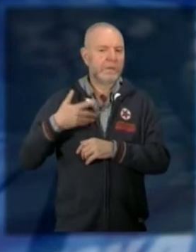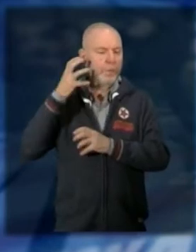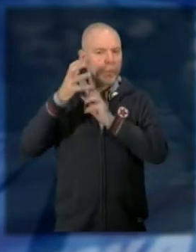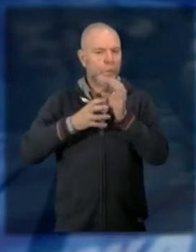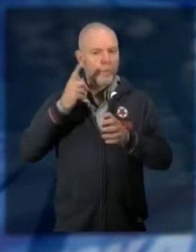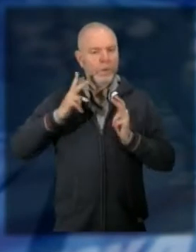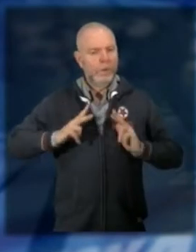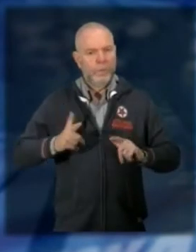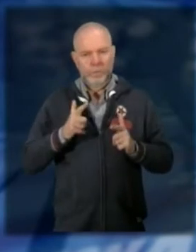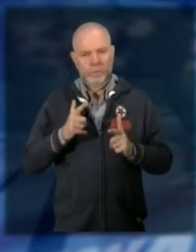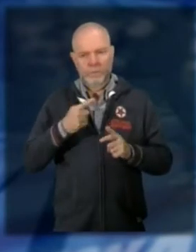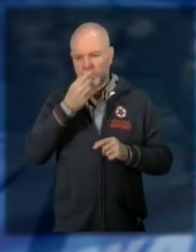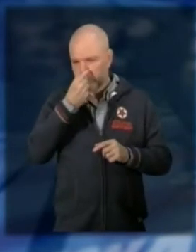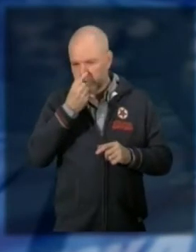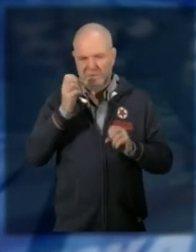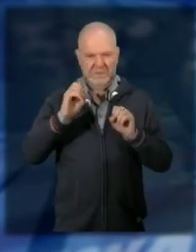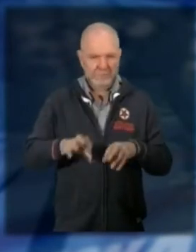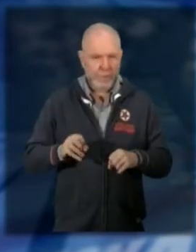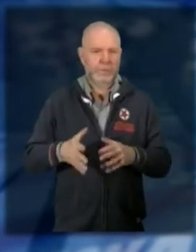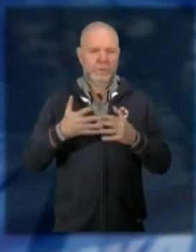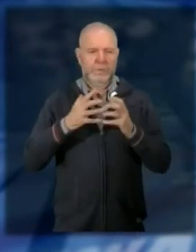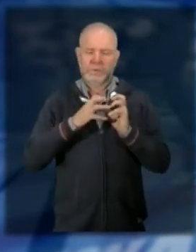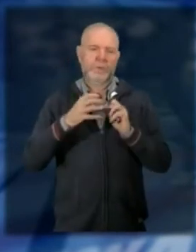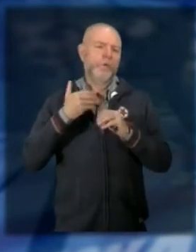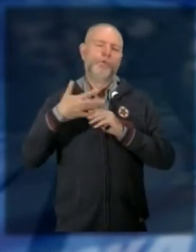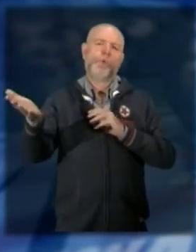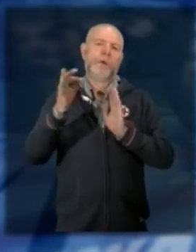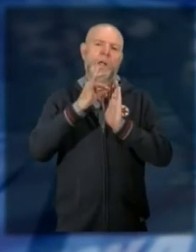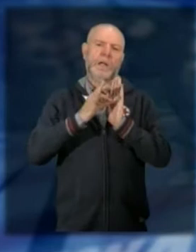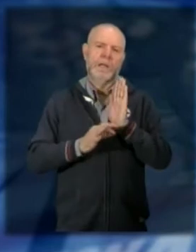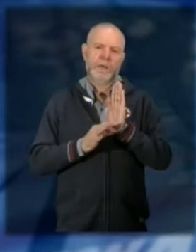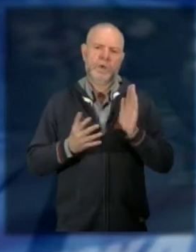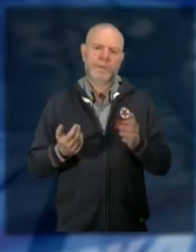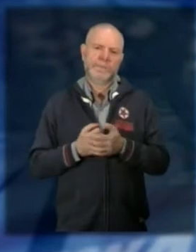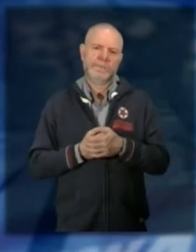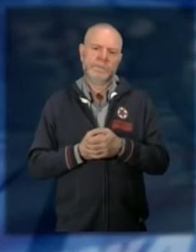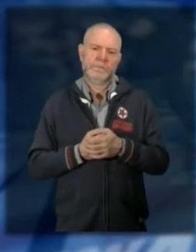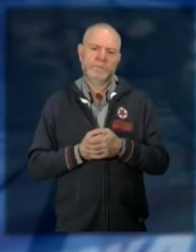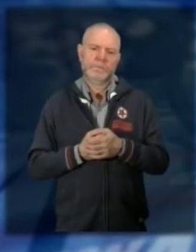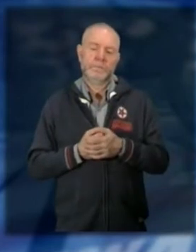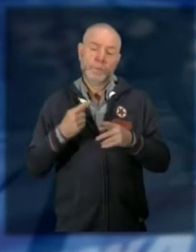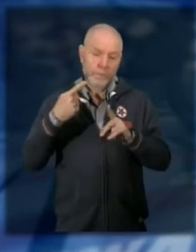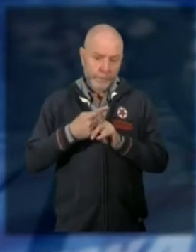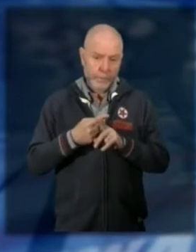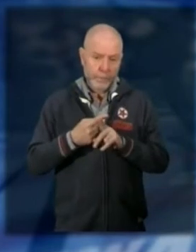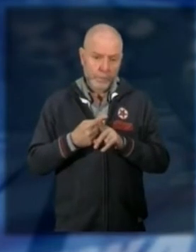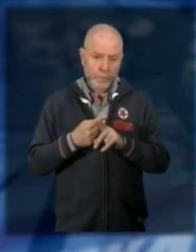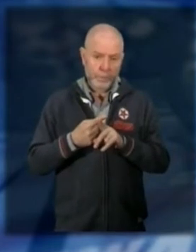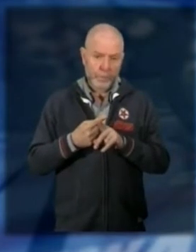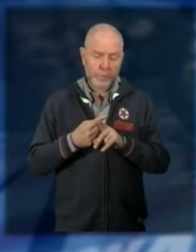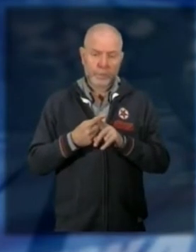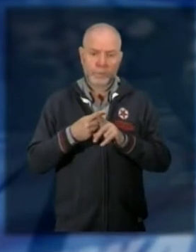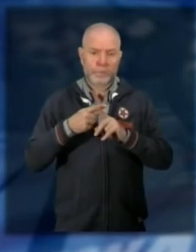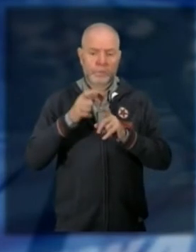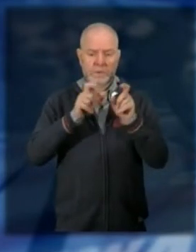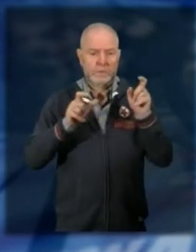condominiale rumori, odori, sporcizie assolutamente al di fuori delle regole di convivenza civile e soprattutto c'è un continuo